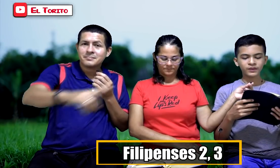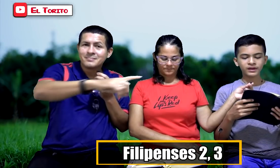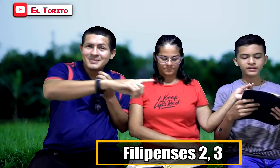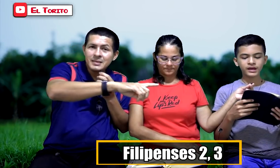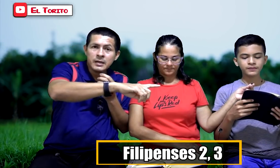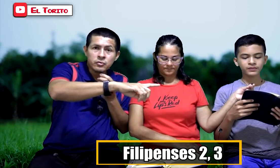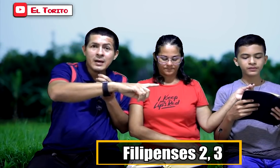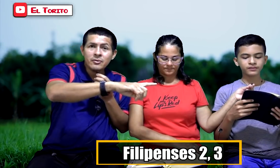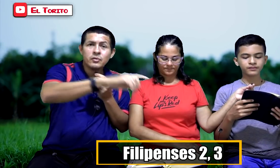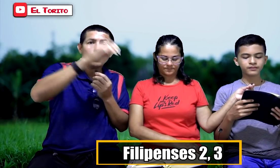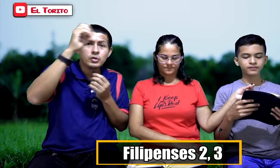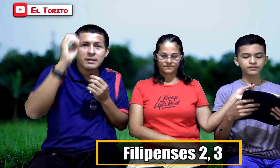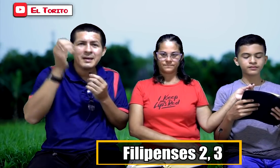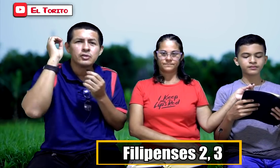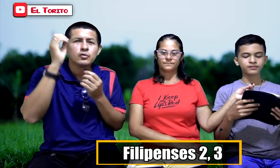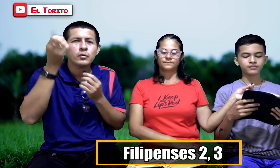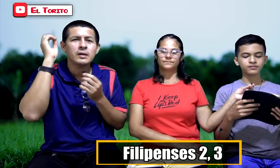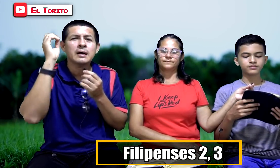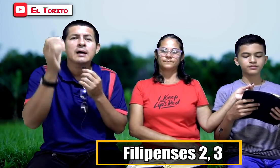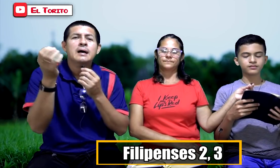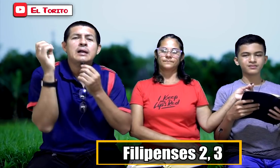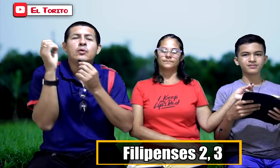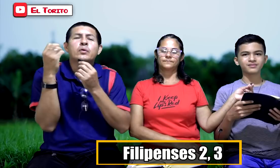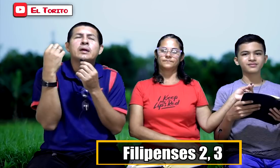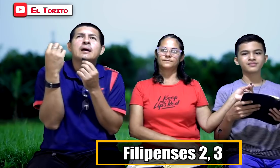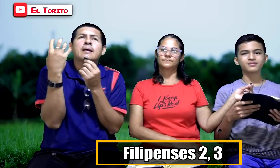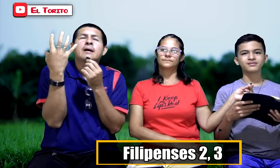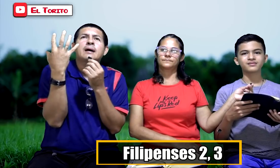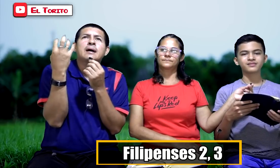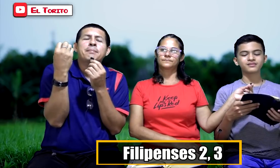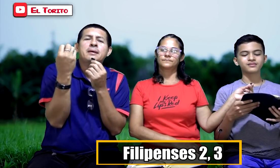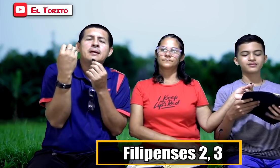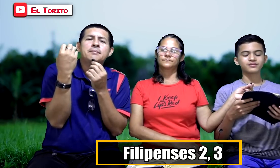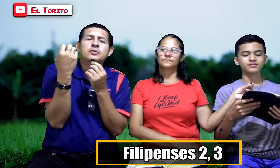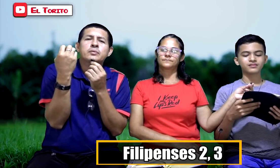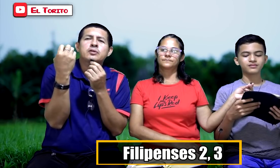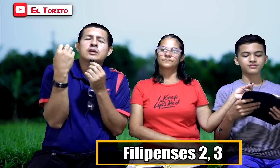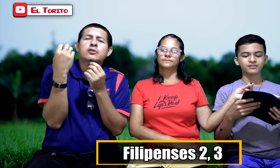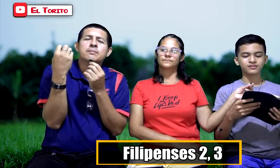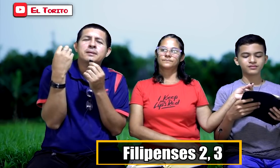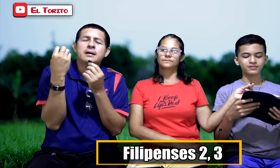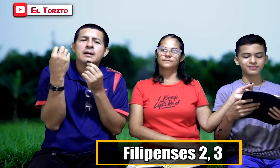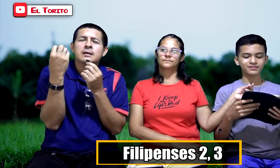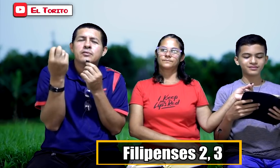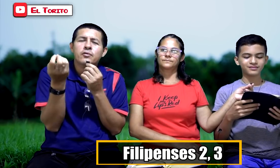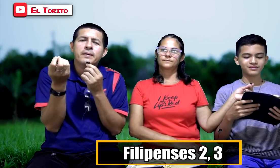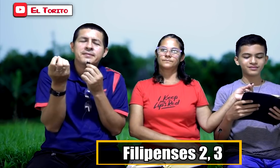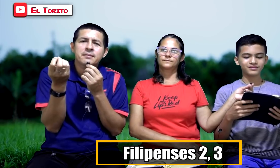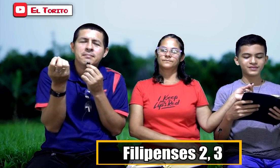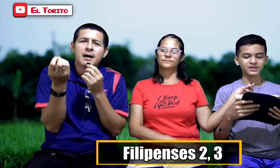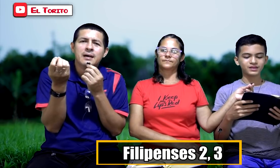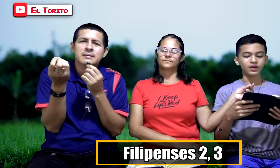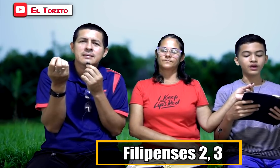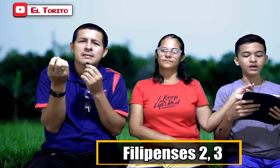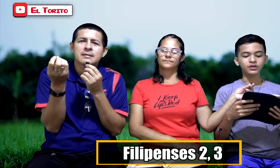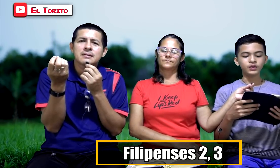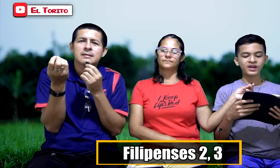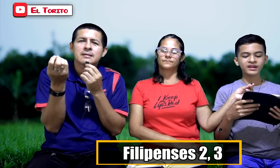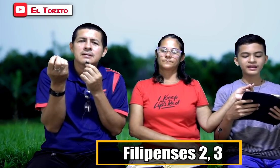rivalidad. ¿Escucharon? Otra vez. Esto lo voy a pedir a mi sobrino que lo repita dos veces más. No hagan